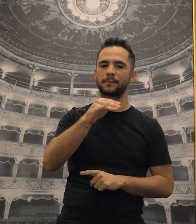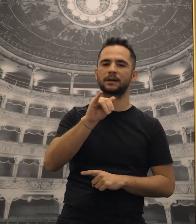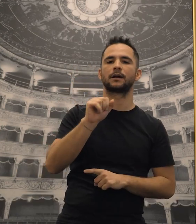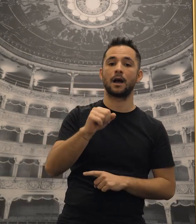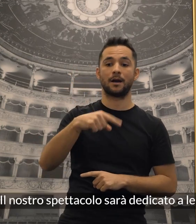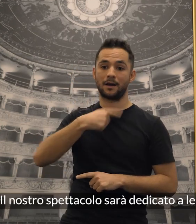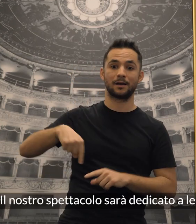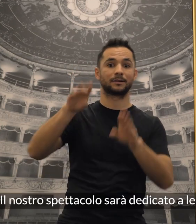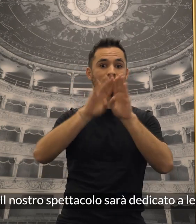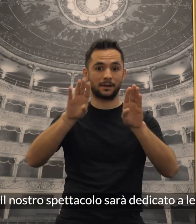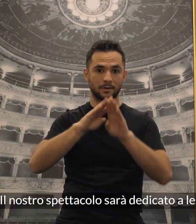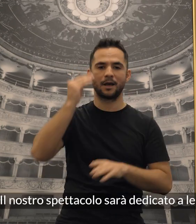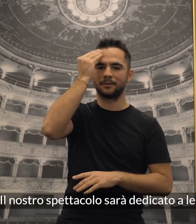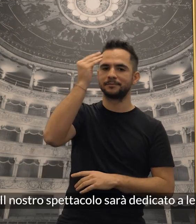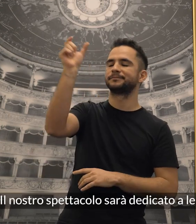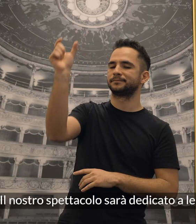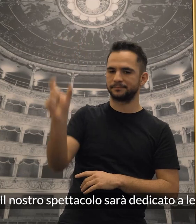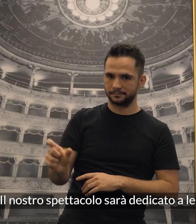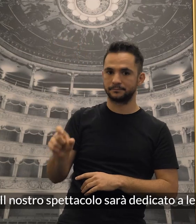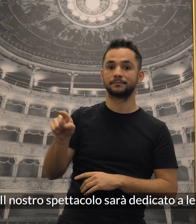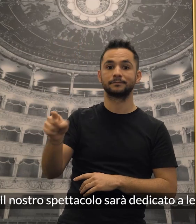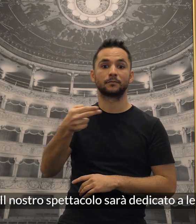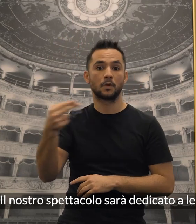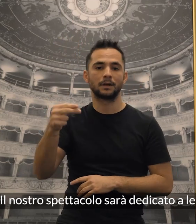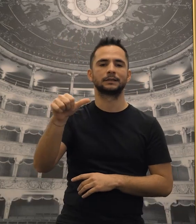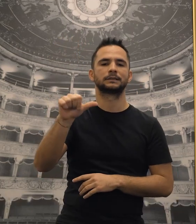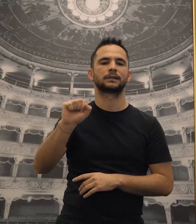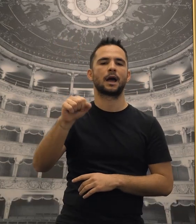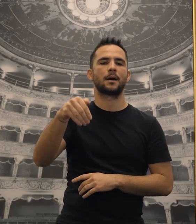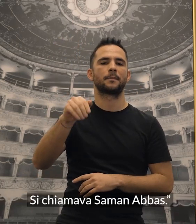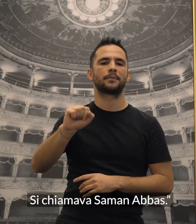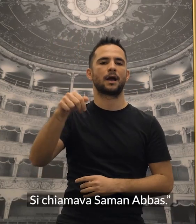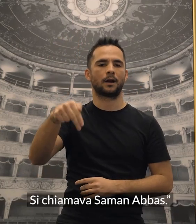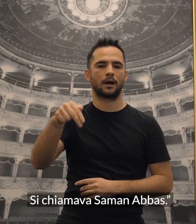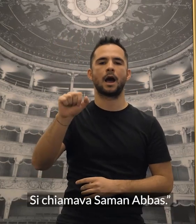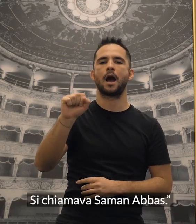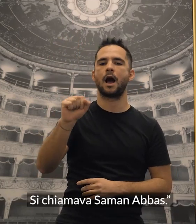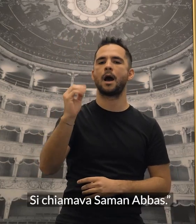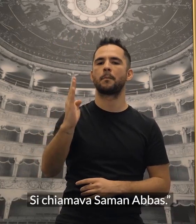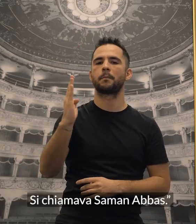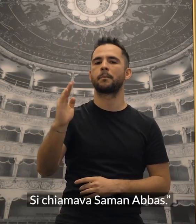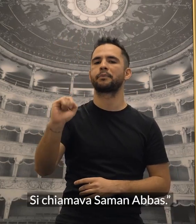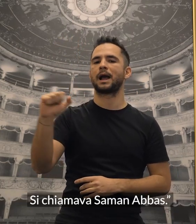Il nostro spettacolo sarà dedicato a lei. Si chiamava Saman Abbas.